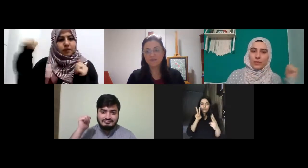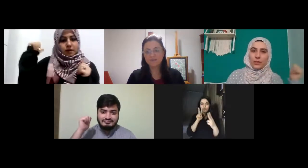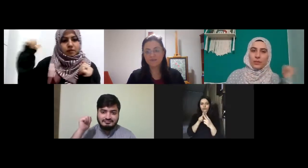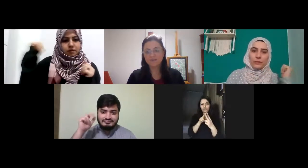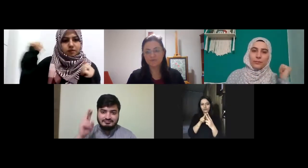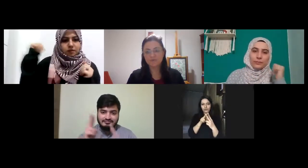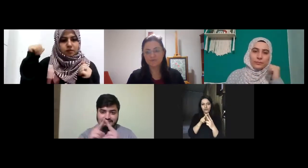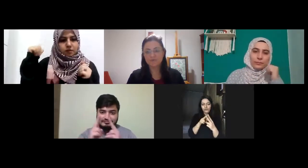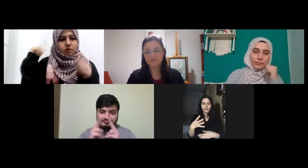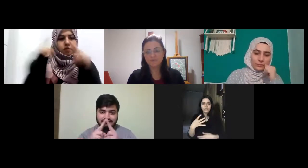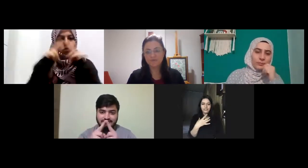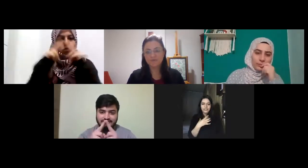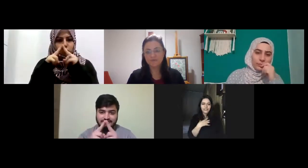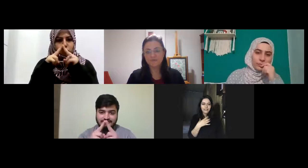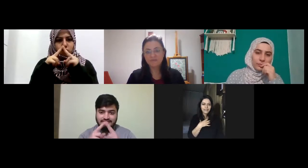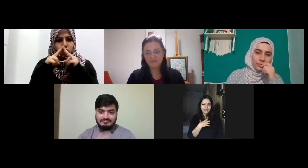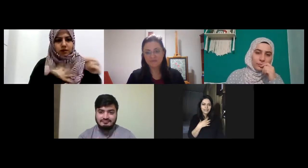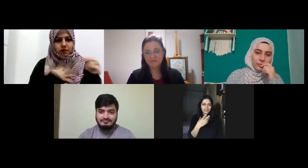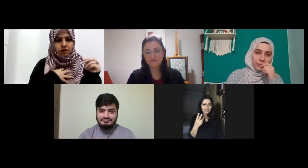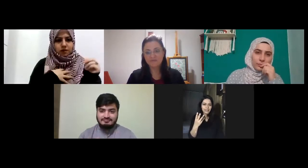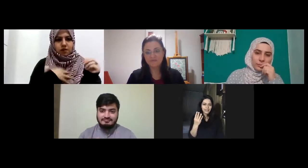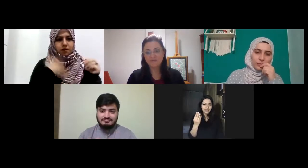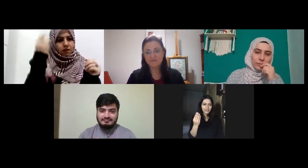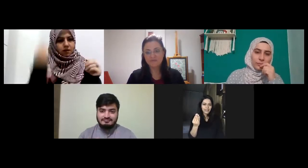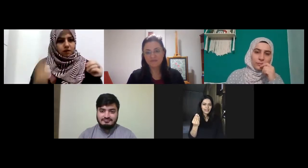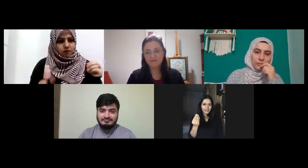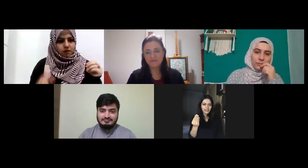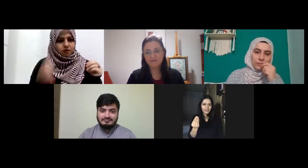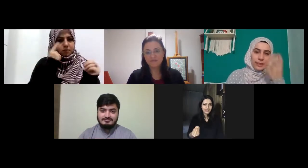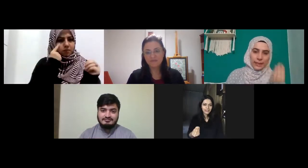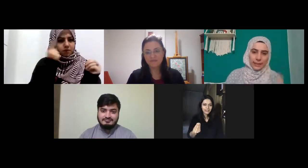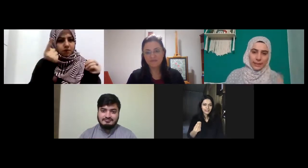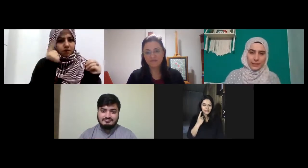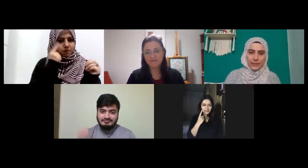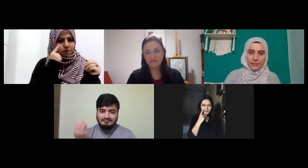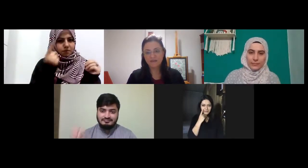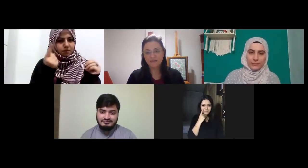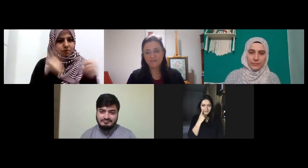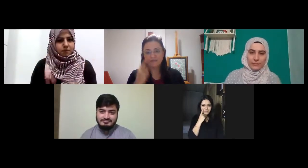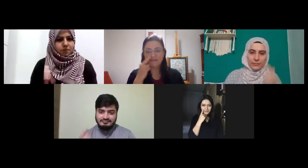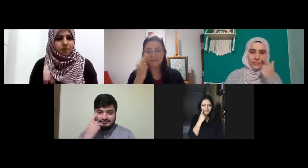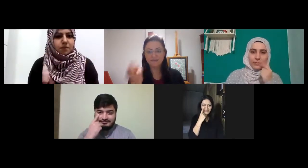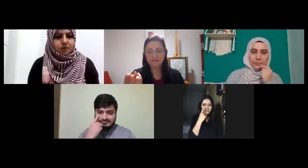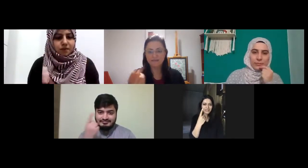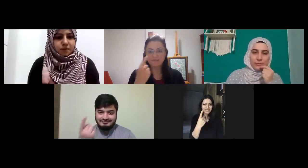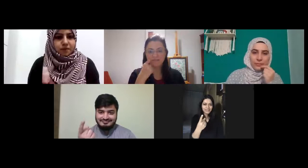görüşürüz kendinize iyi bakın bakın